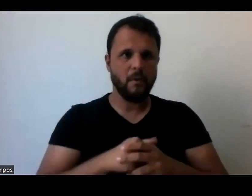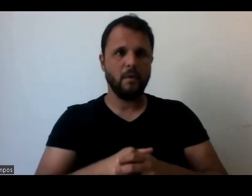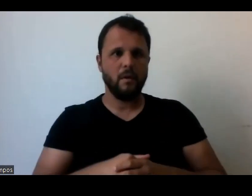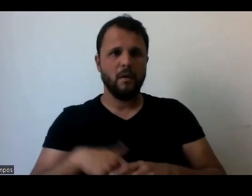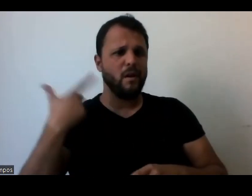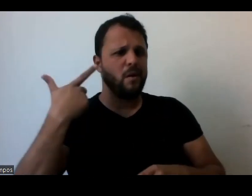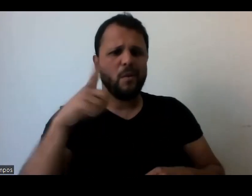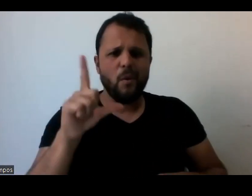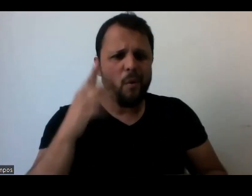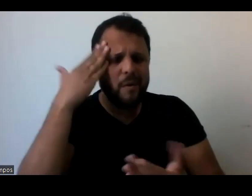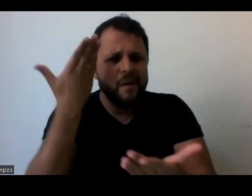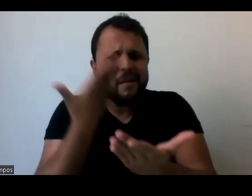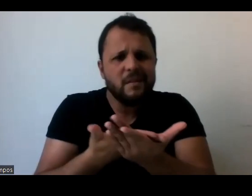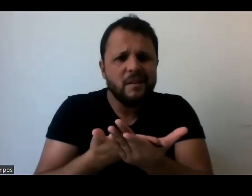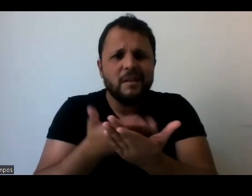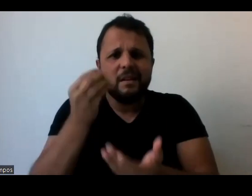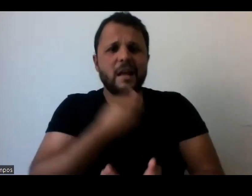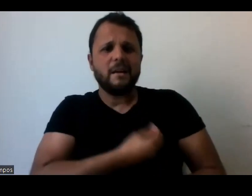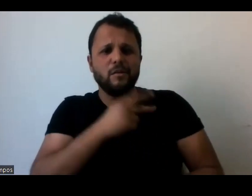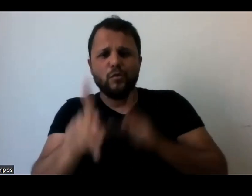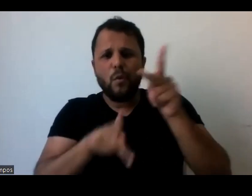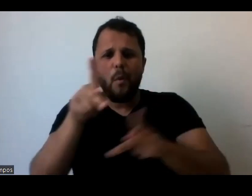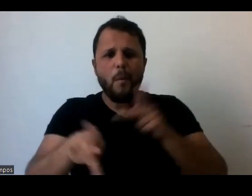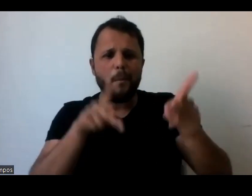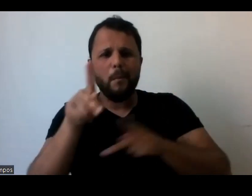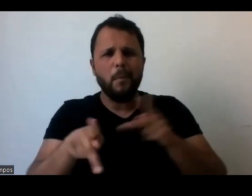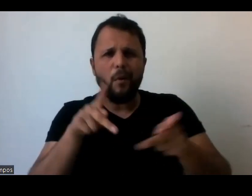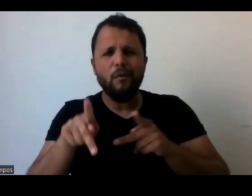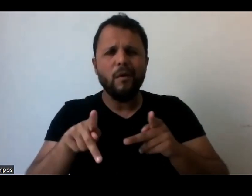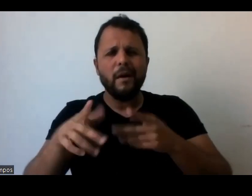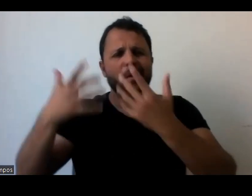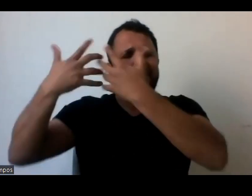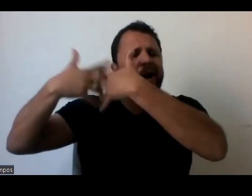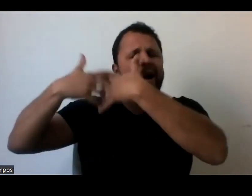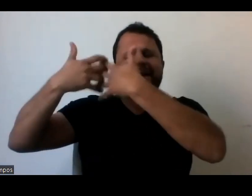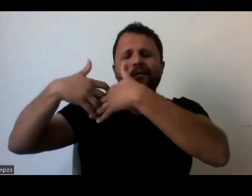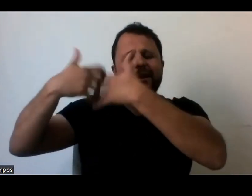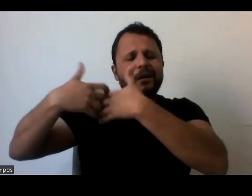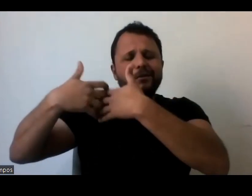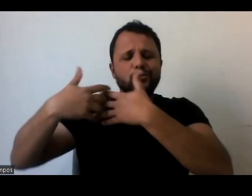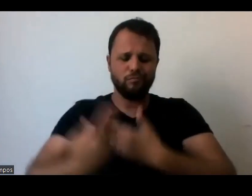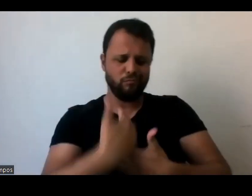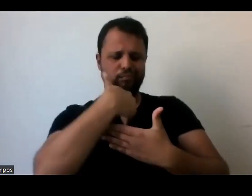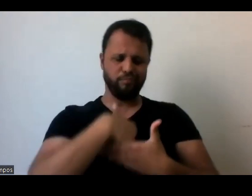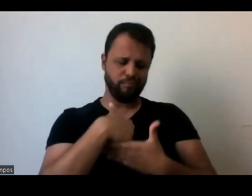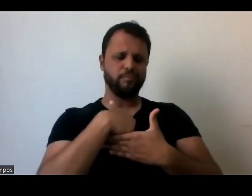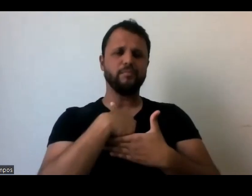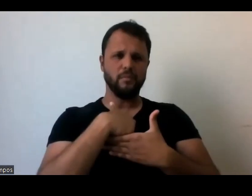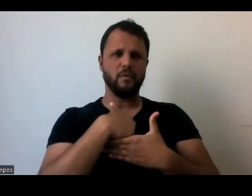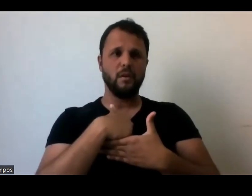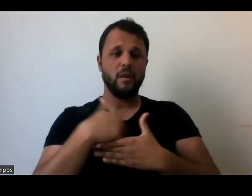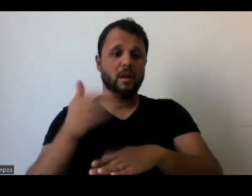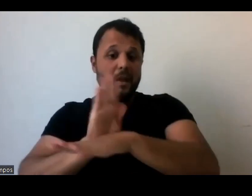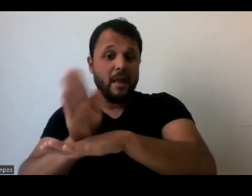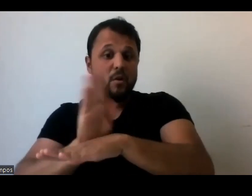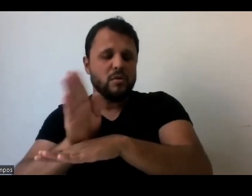acreditar que exista um povo que deixe de ter interesse em refletir sobre sua própria existência. E o cinema, no caso, sem dúvida, é melhor